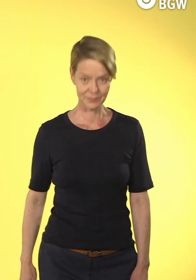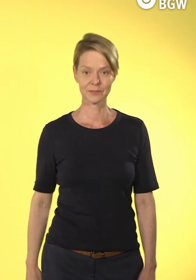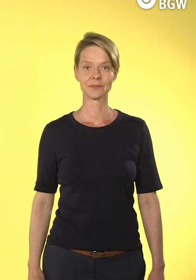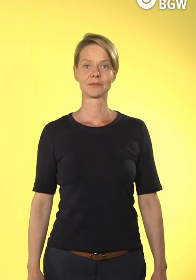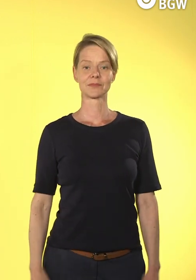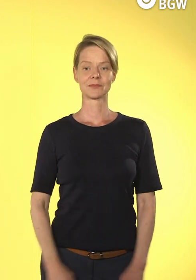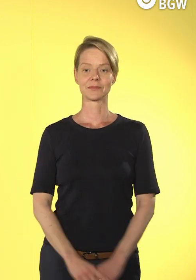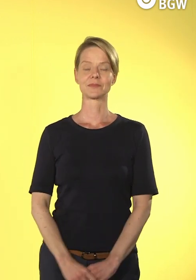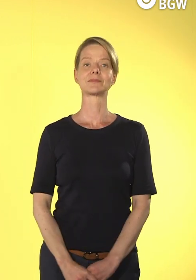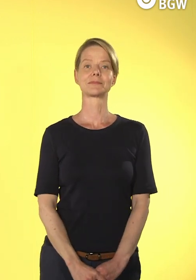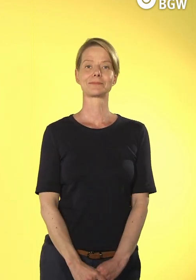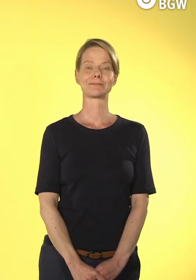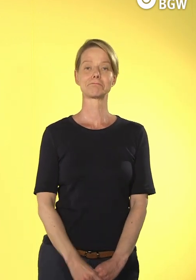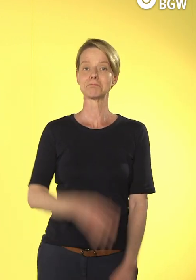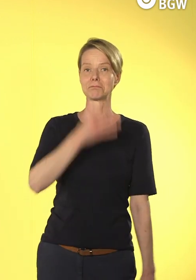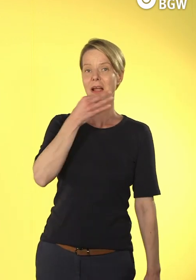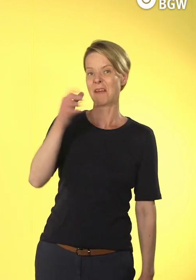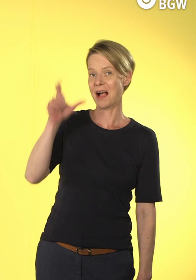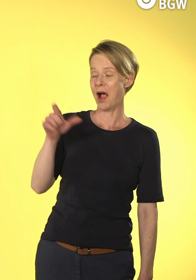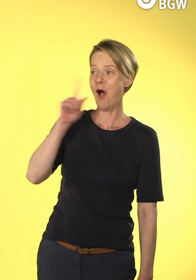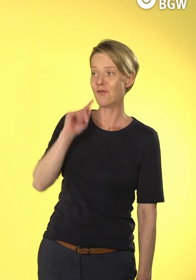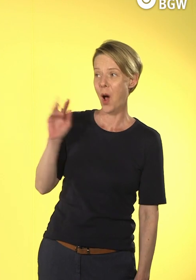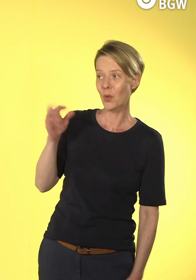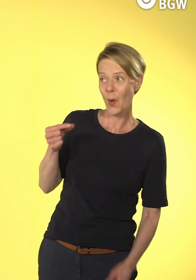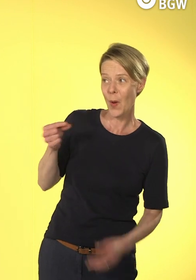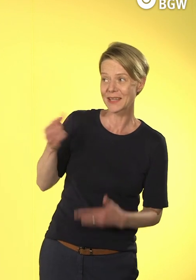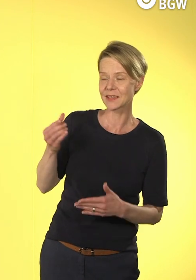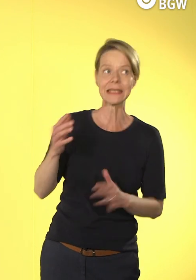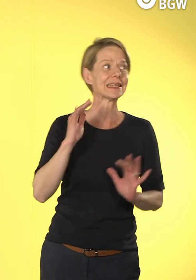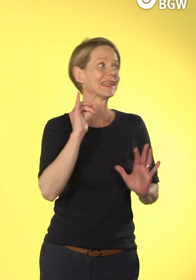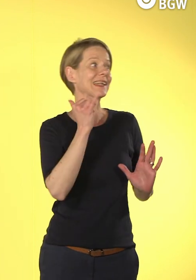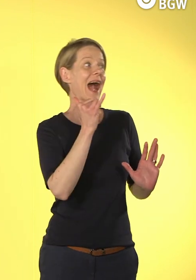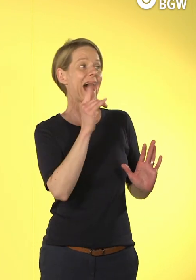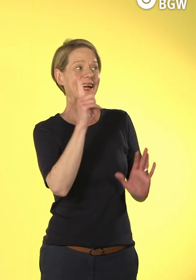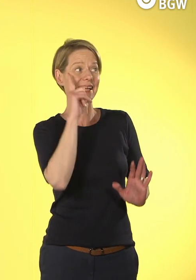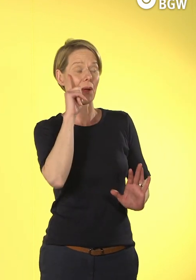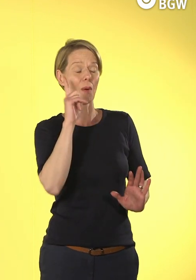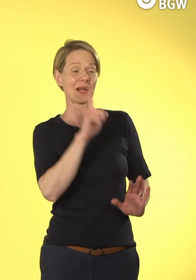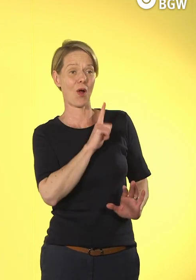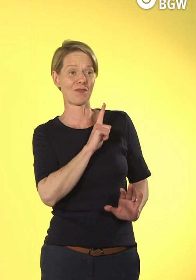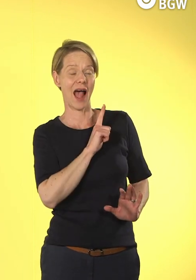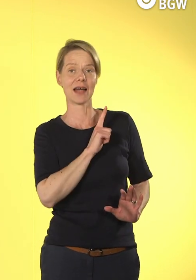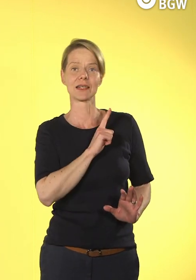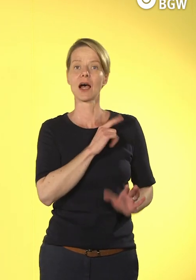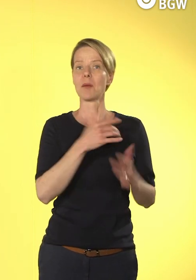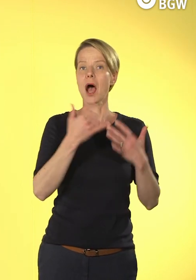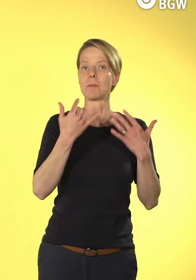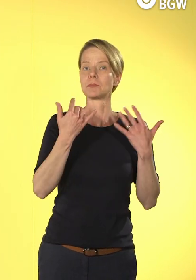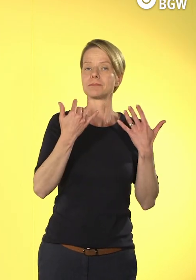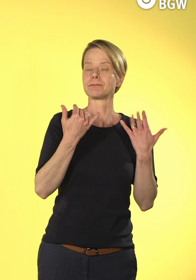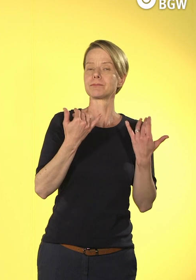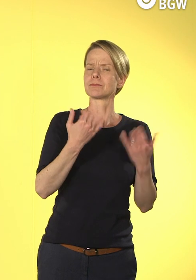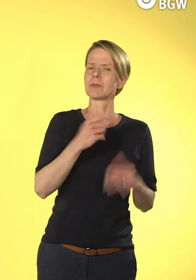Müsste Frau Göritz wieder? Ja, die Frau Göritz wartet noch, aber Frau Göritz fragt jetzt einfach mal selber.